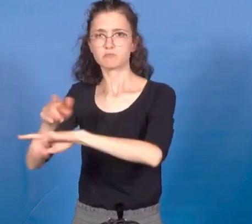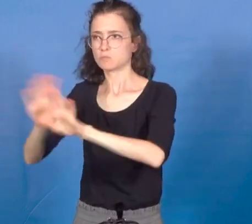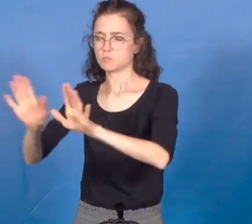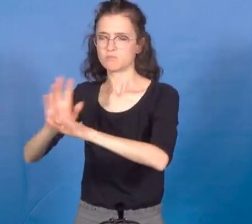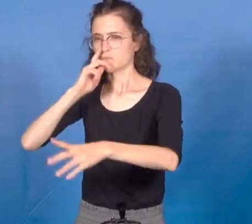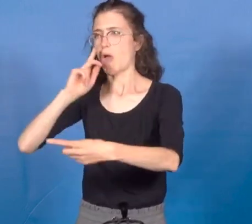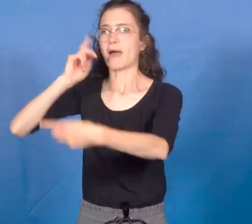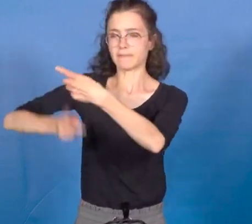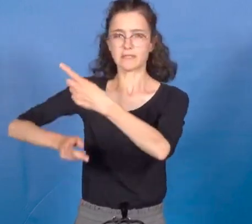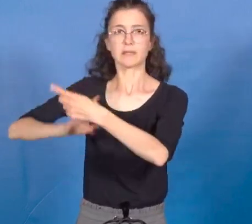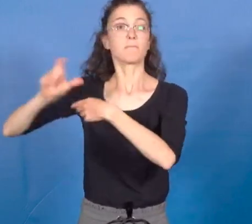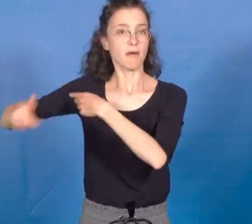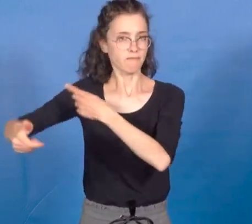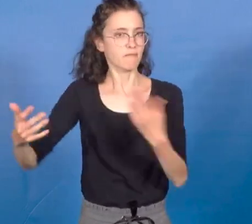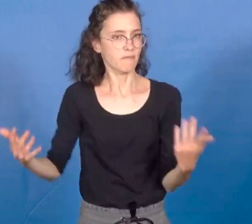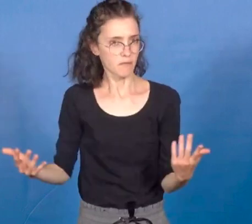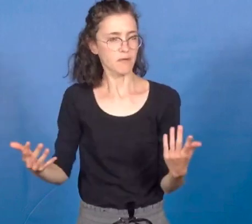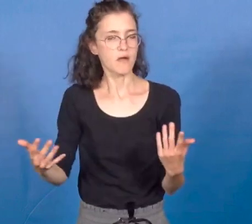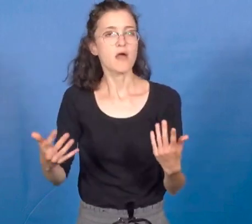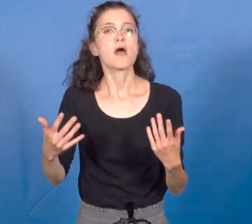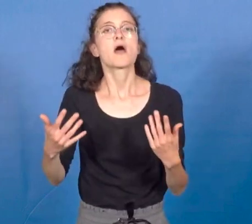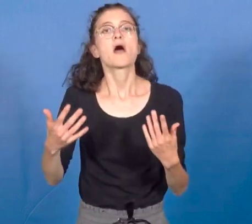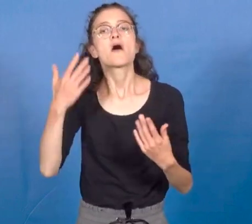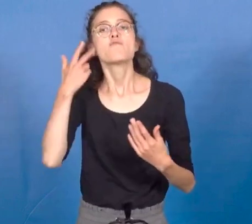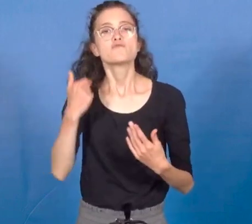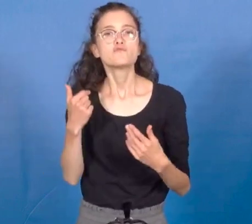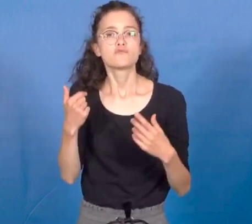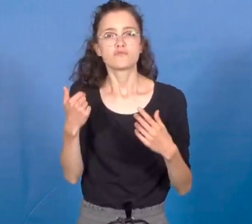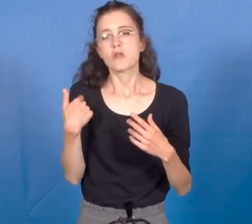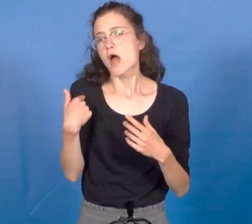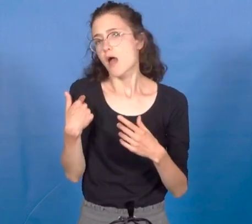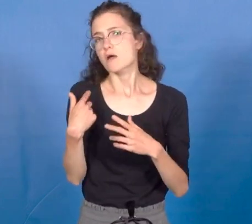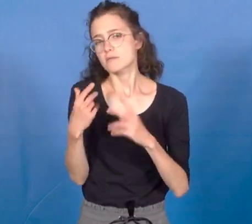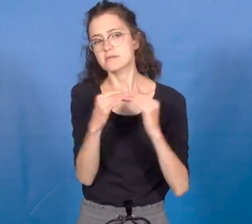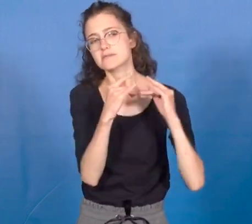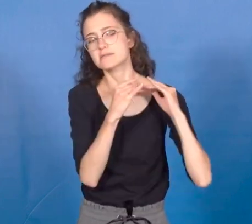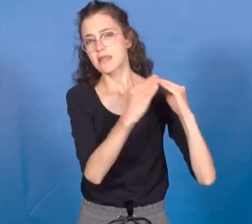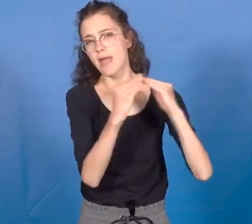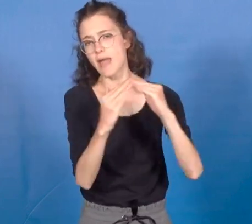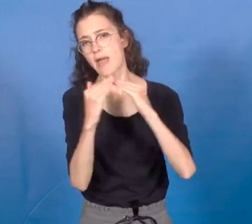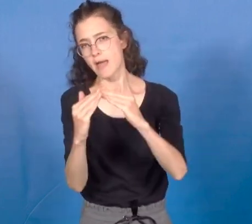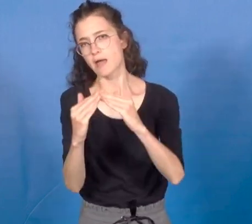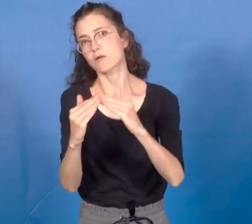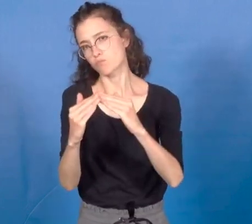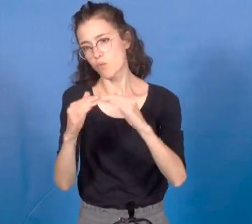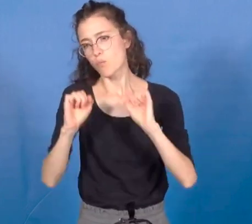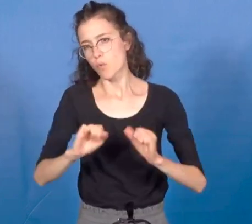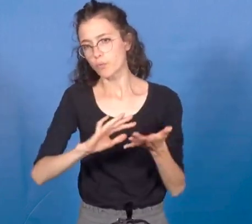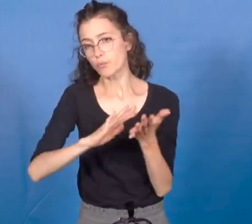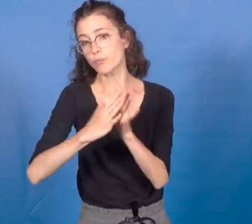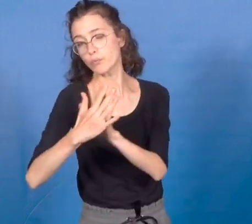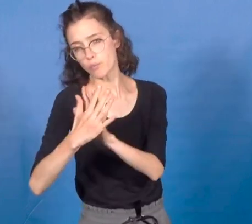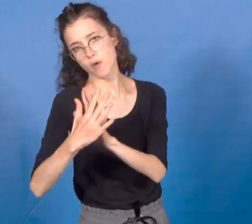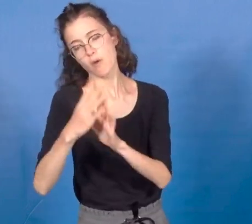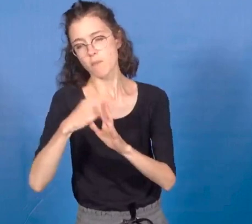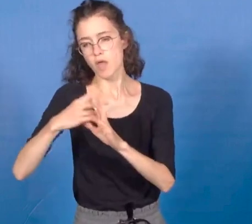expérimentés dans les serres dont vous avez parlé, plus économes en eau, comme le métaubromuron qui